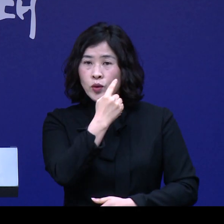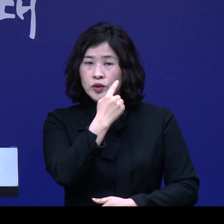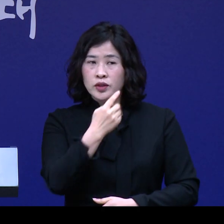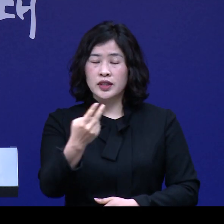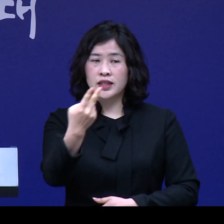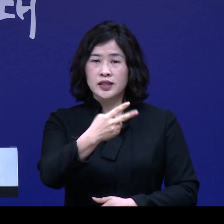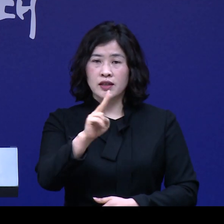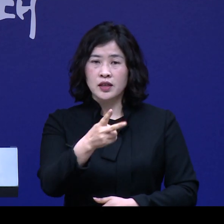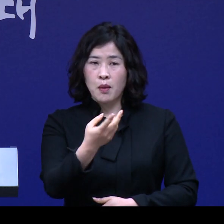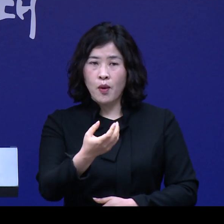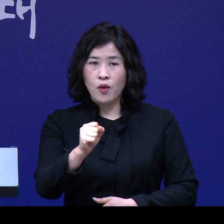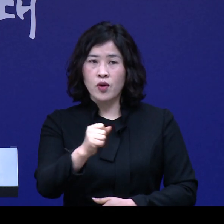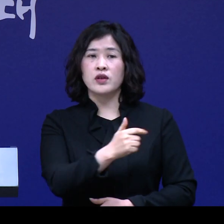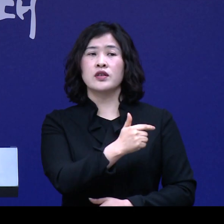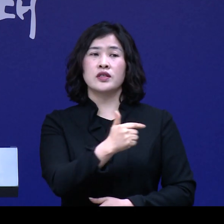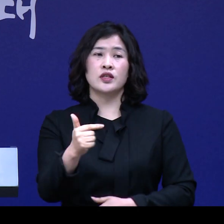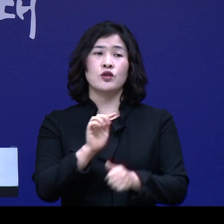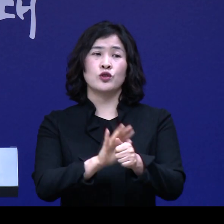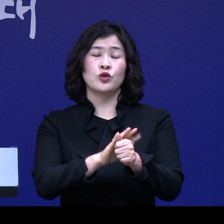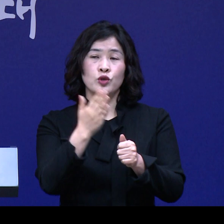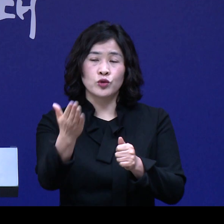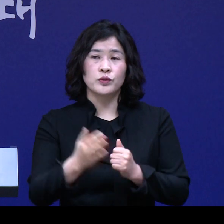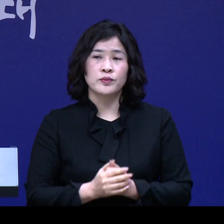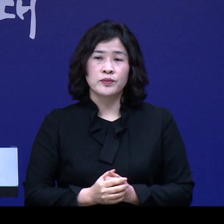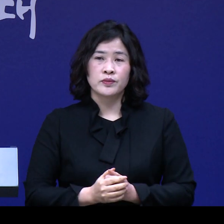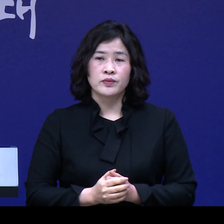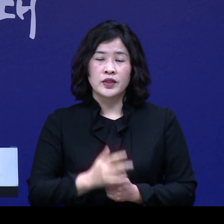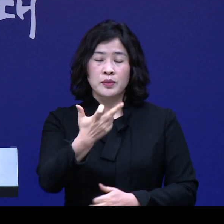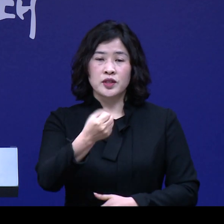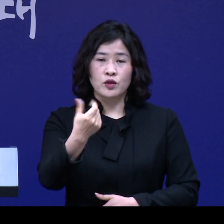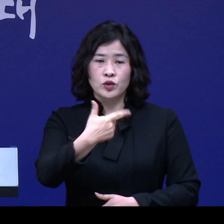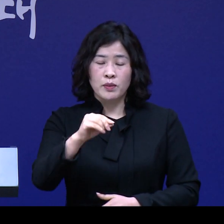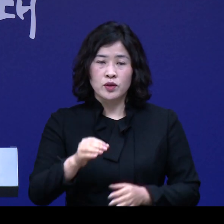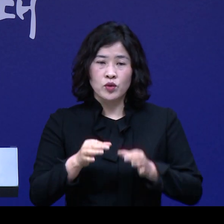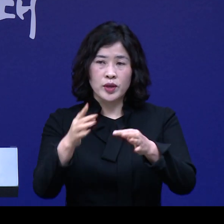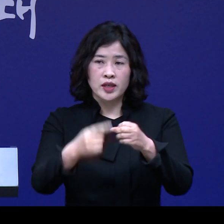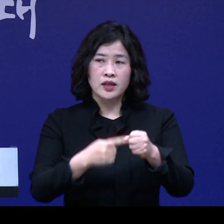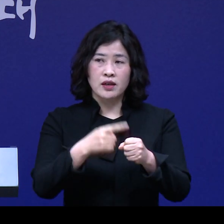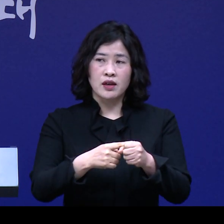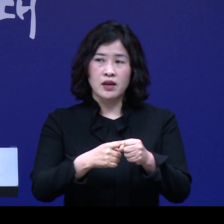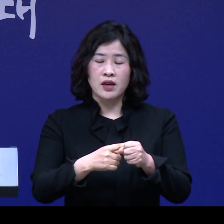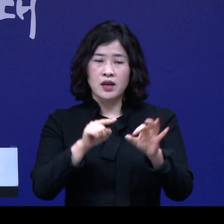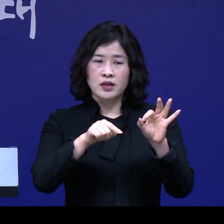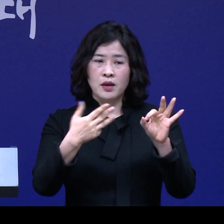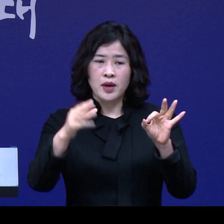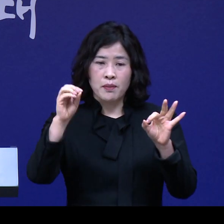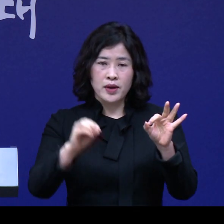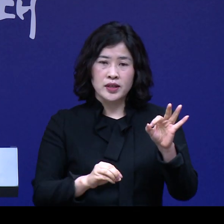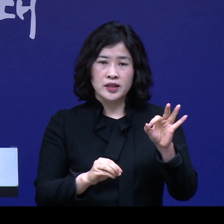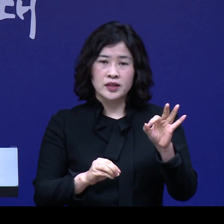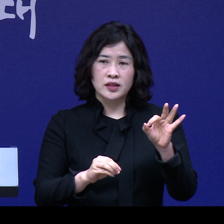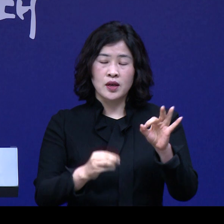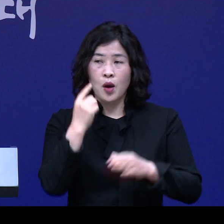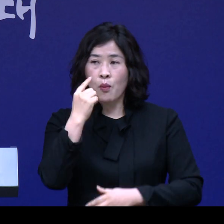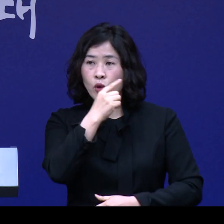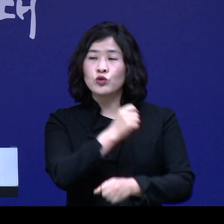2,200억 원 규모로 지원을 하고 17억 6천만 원을 투입해서 연 0.8%의